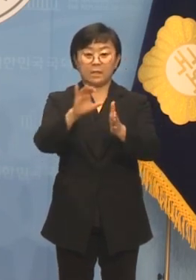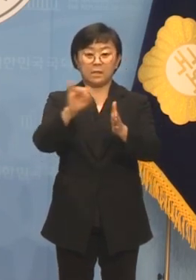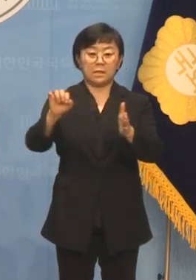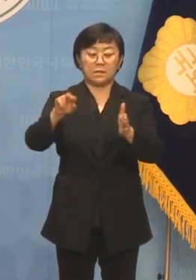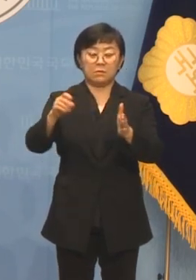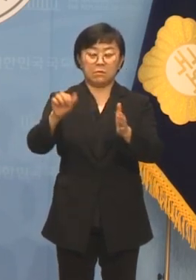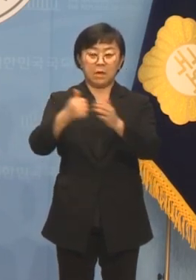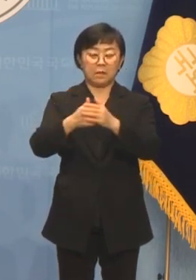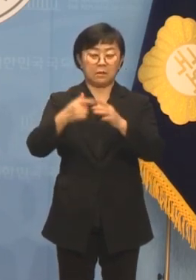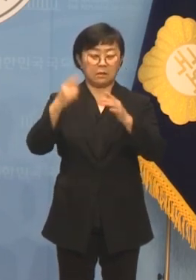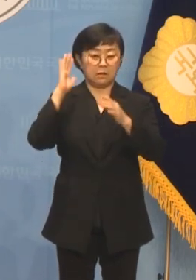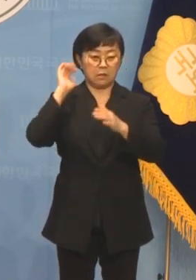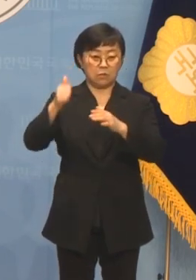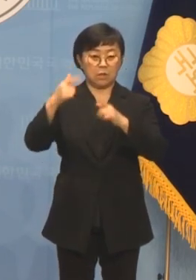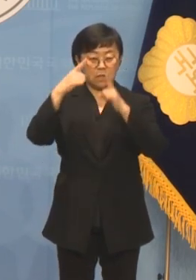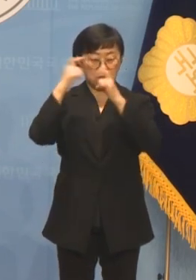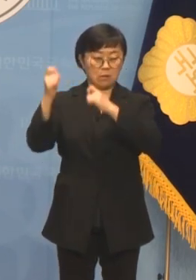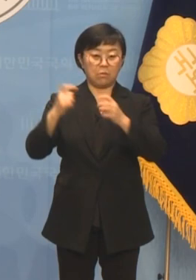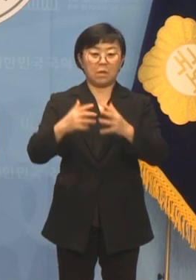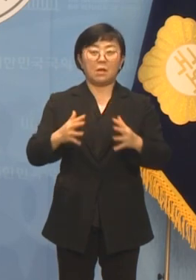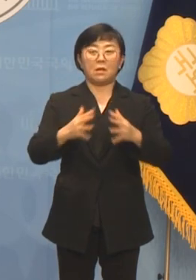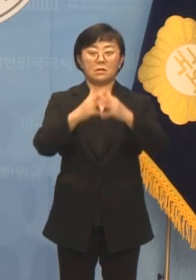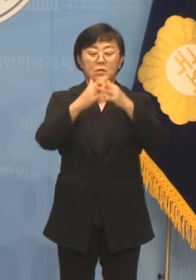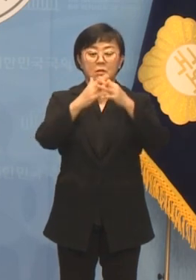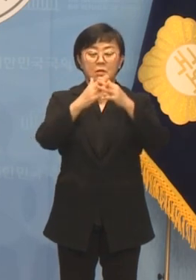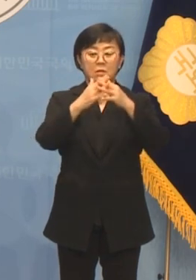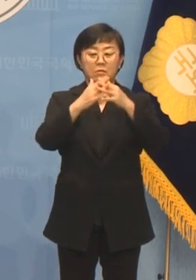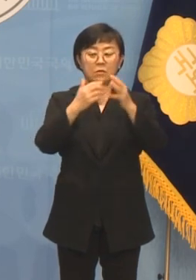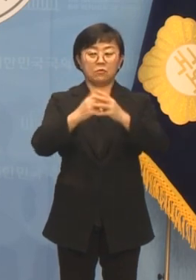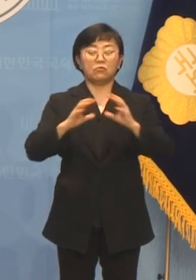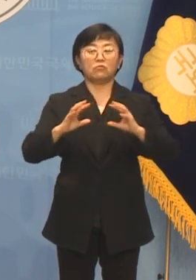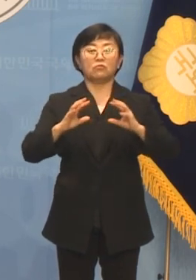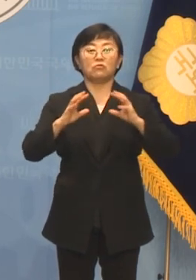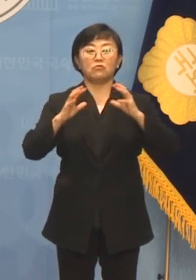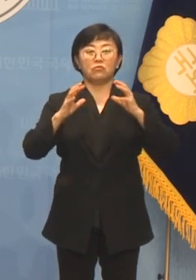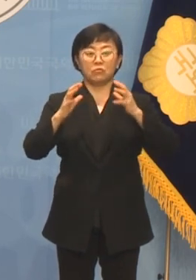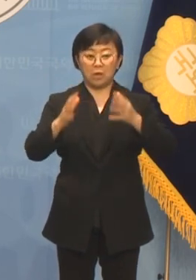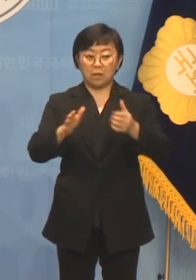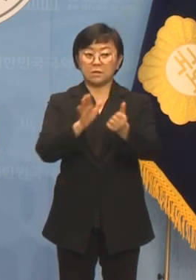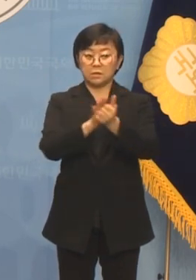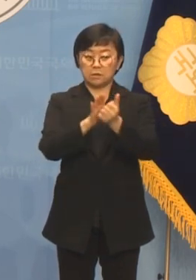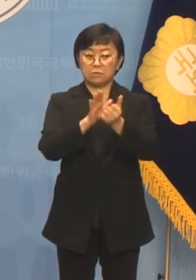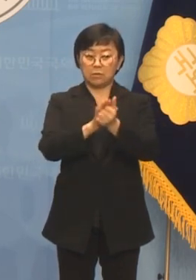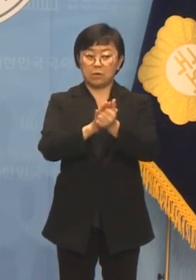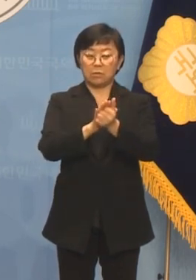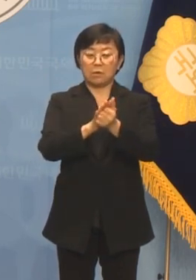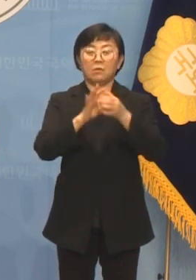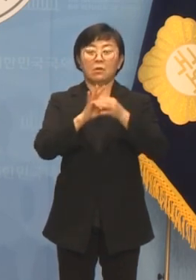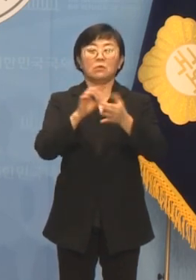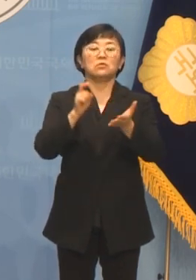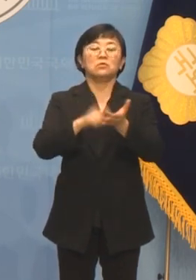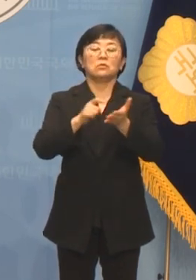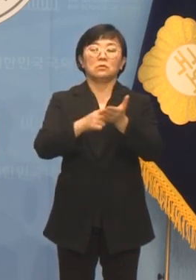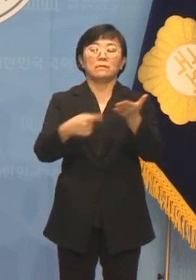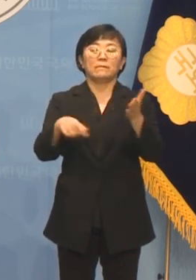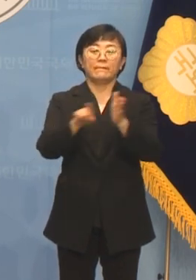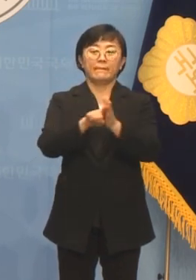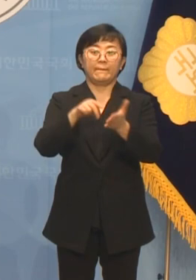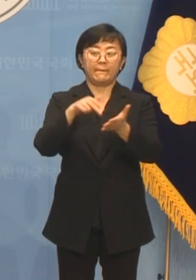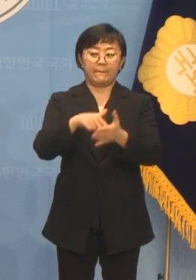대통령 기념관의 설립 및 국가본부의 지원 촉구 기자회견하기 위해 이 자리에 섰습니다.